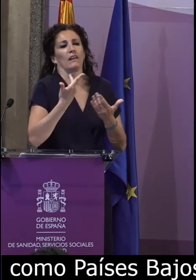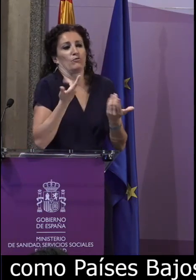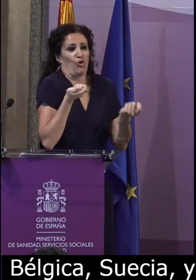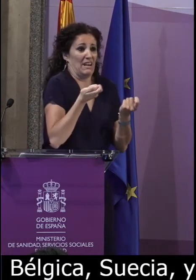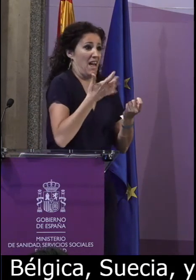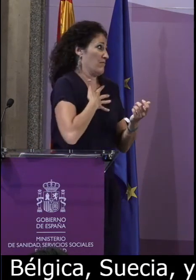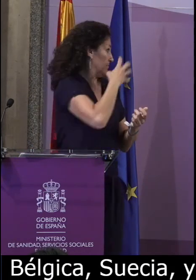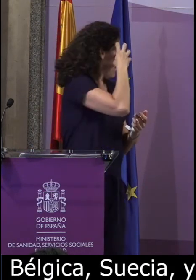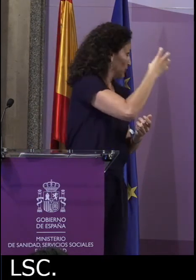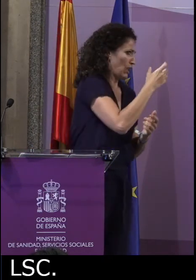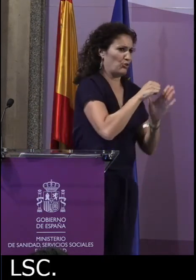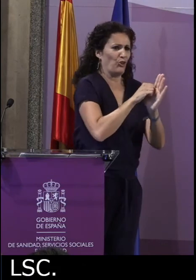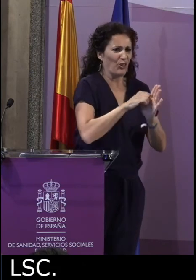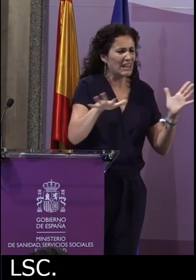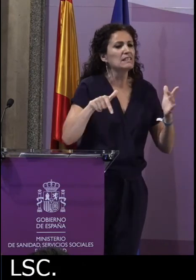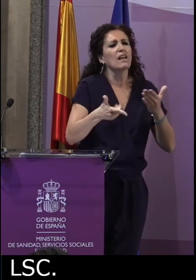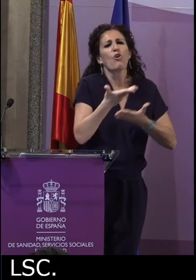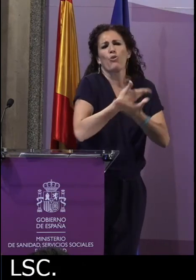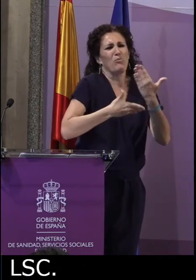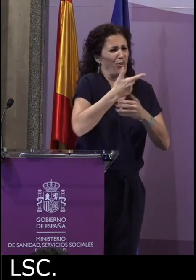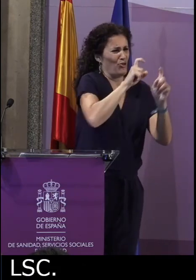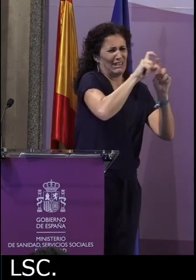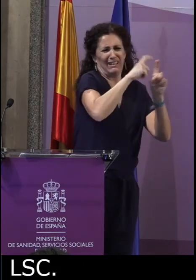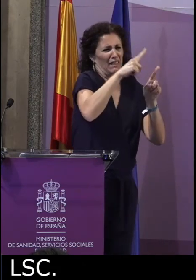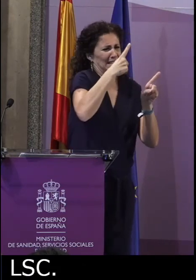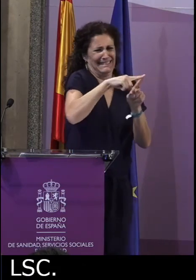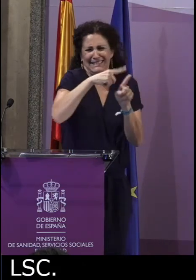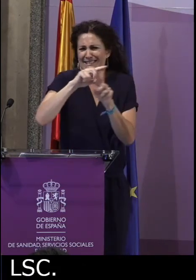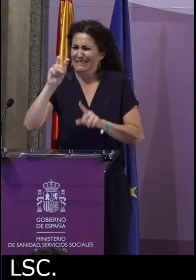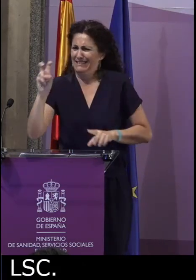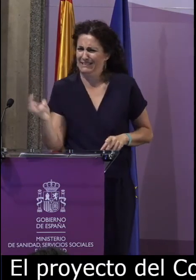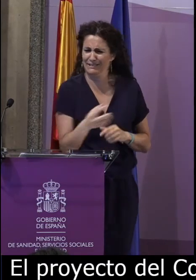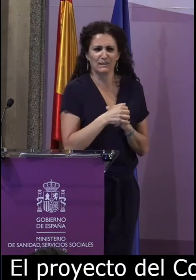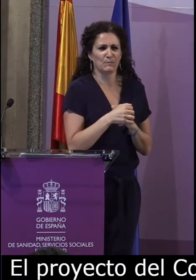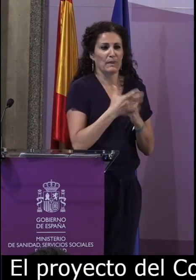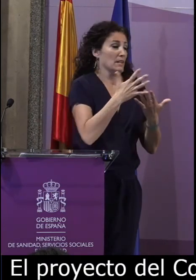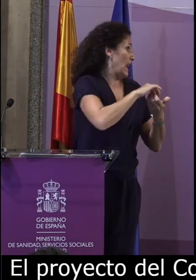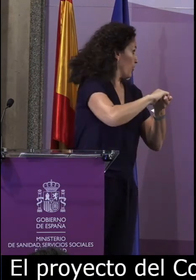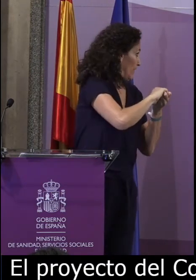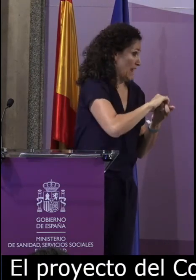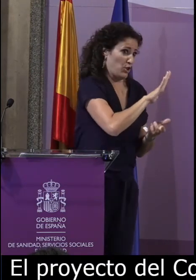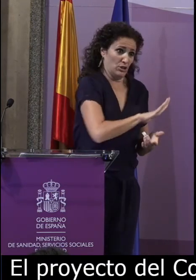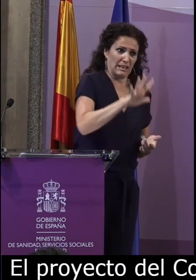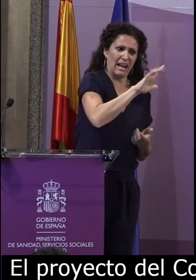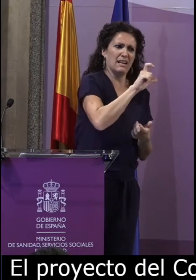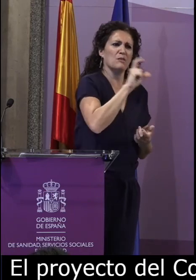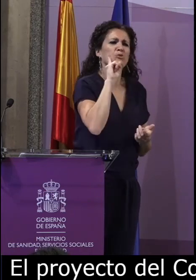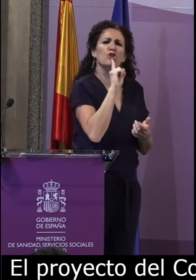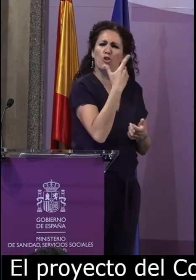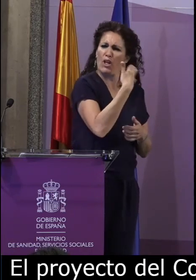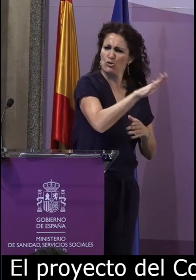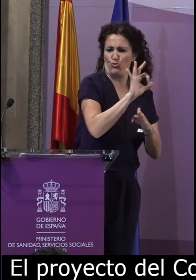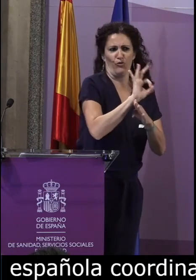El proyecto del Corpus de la Lengua de Signos española, coordinado por el Real Patronato y el CNLC, cuenta con la colaboración de diferentes